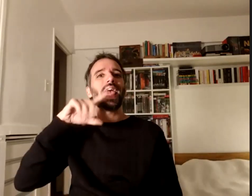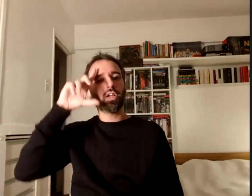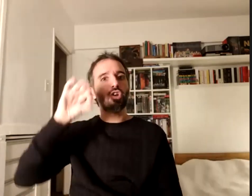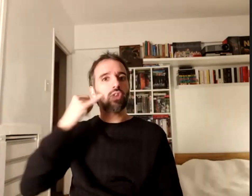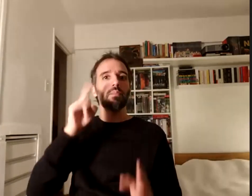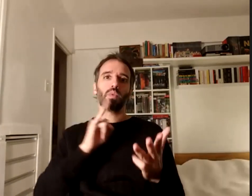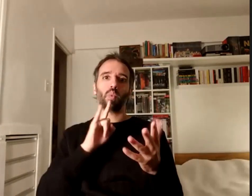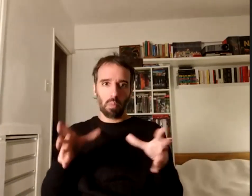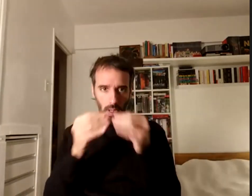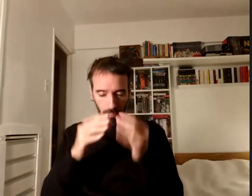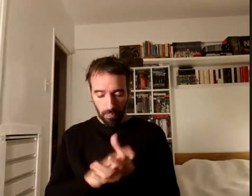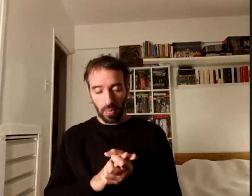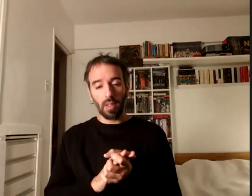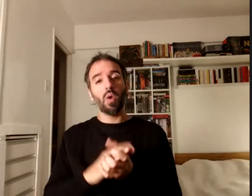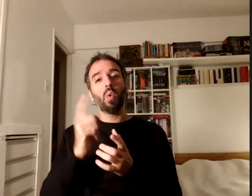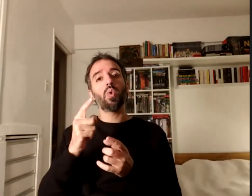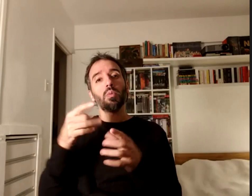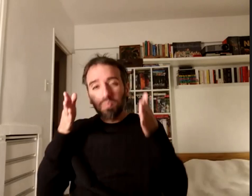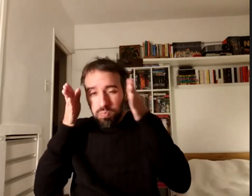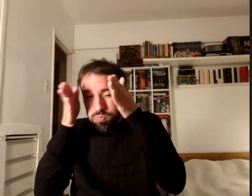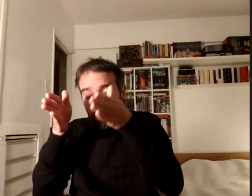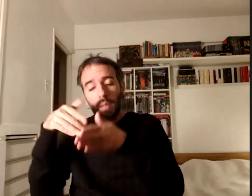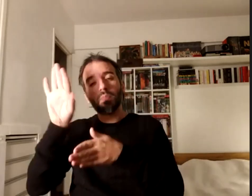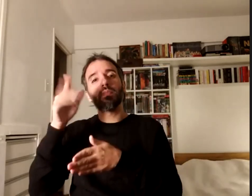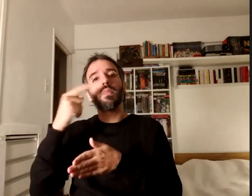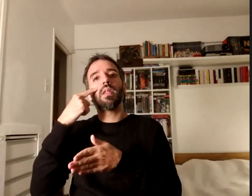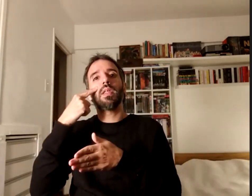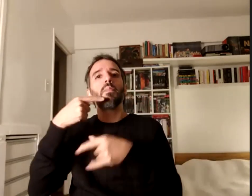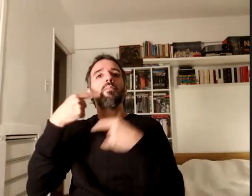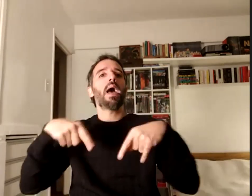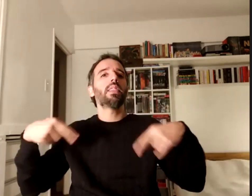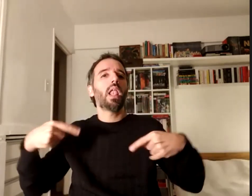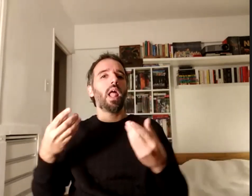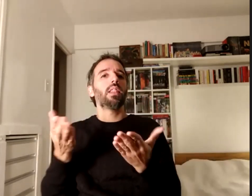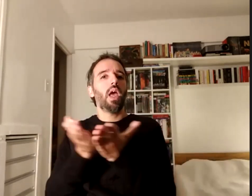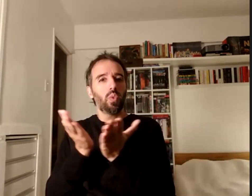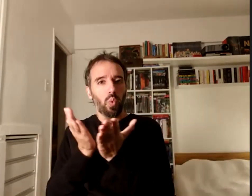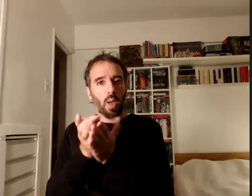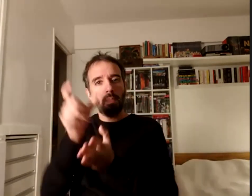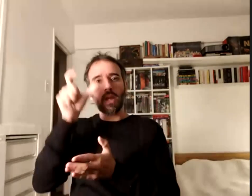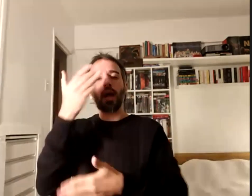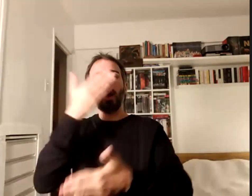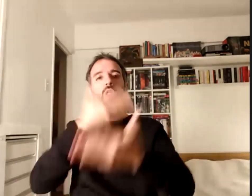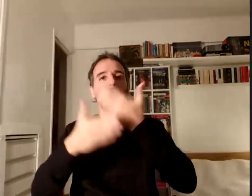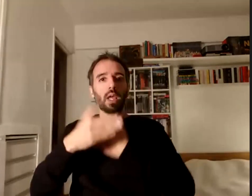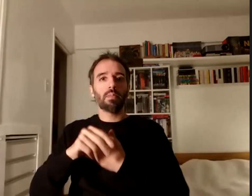uno de sus grandes ejes es el material de estudio que los estudiantes con discapacidad visual tienen material en tiempo y forma